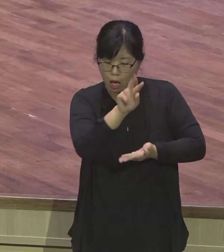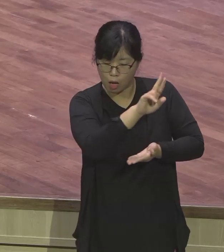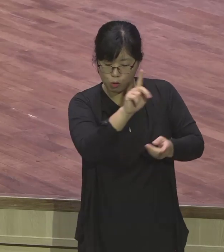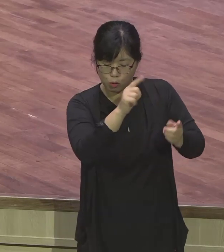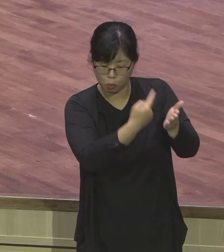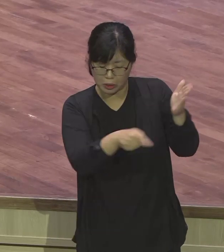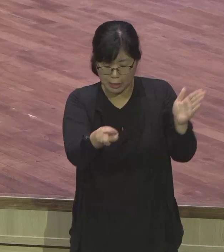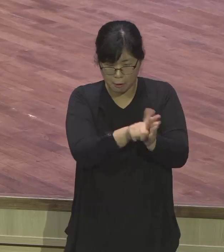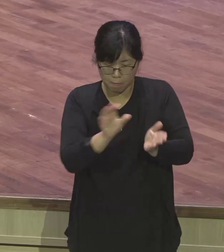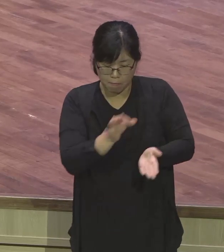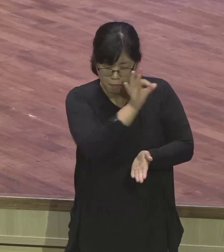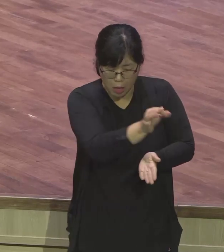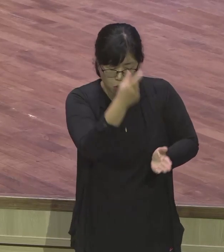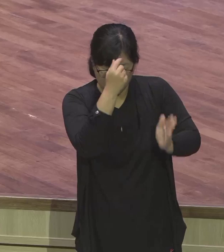명예 박사는 똑같아요, 가오는 다.